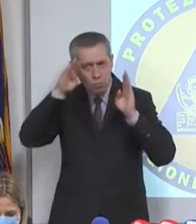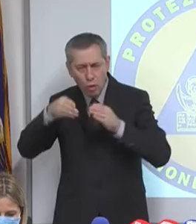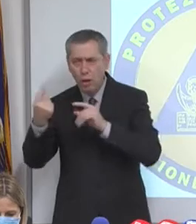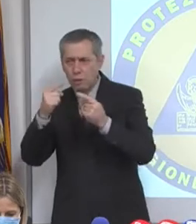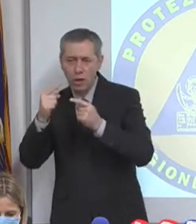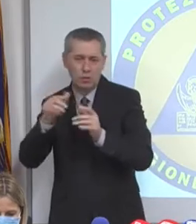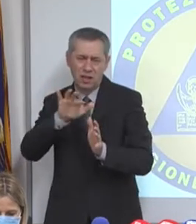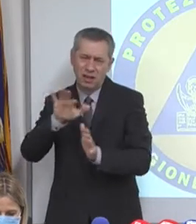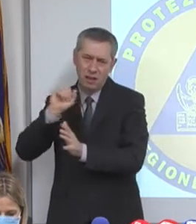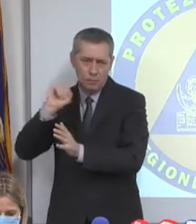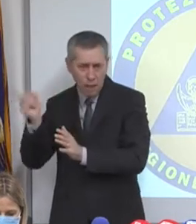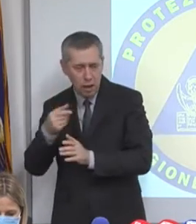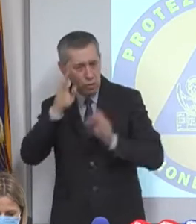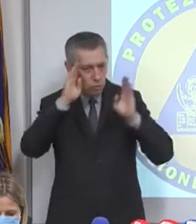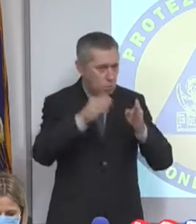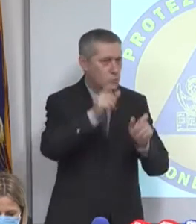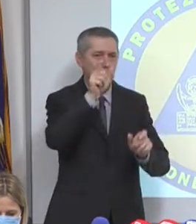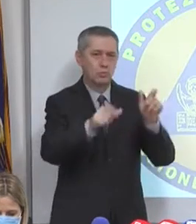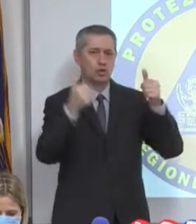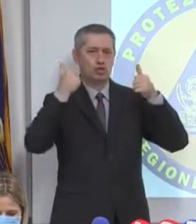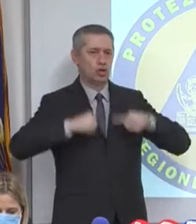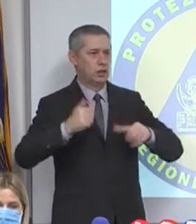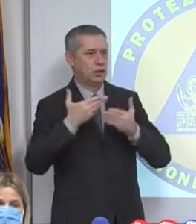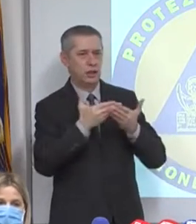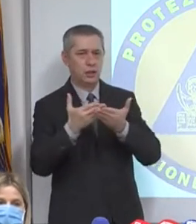preoccupati del mio futuro, state tranquilli.